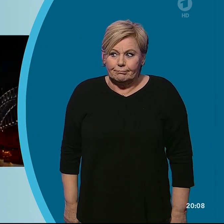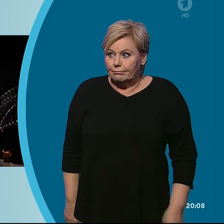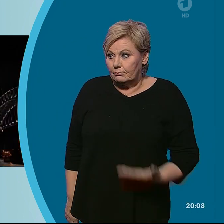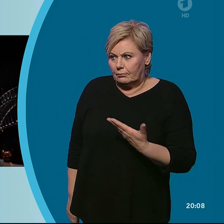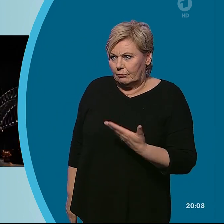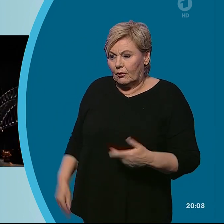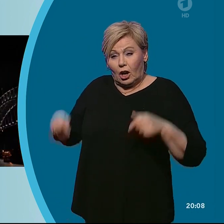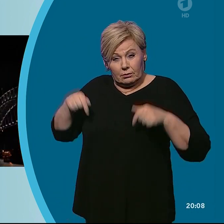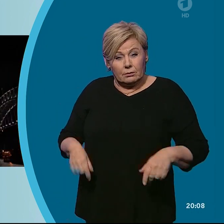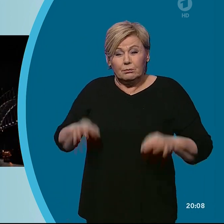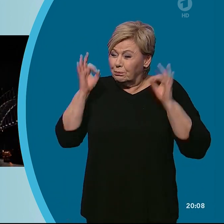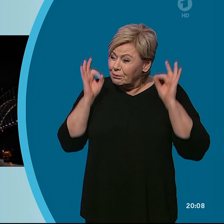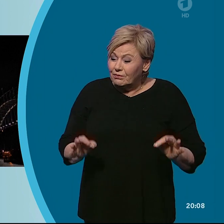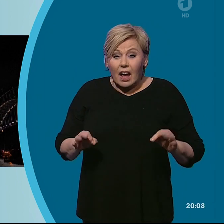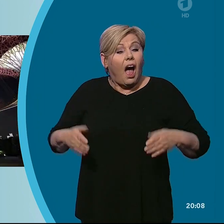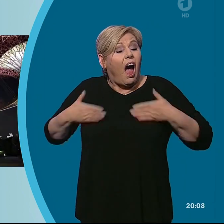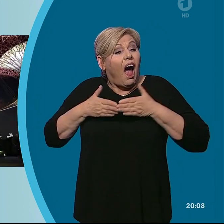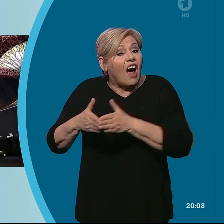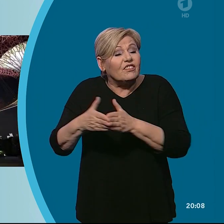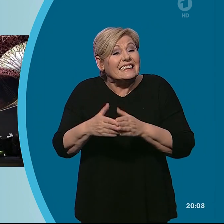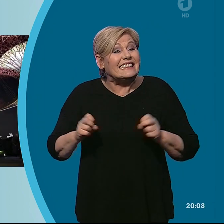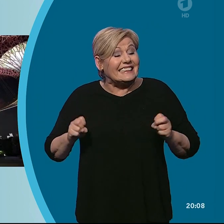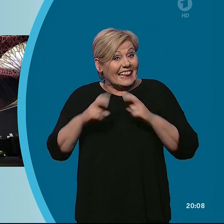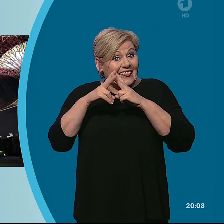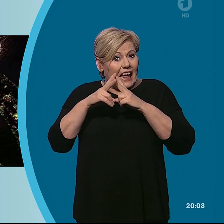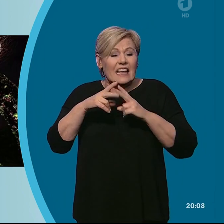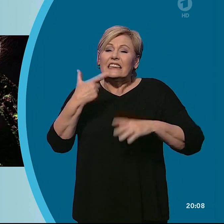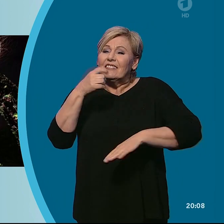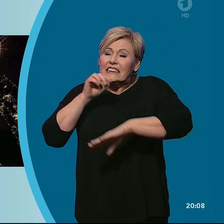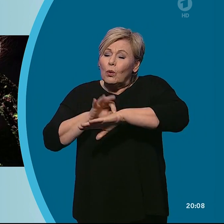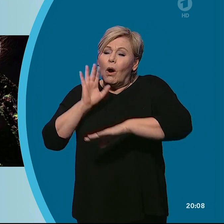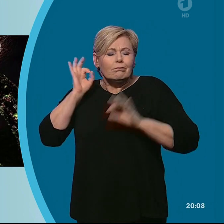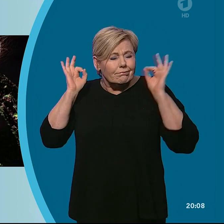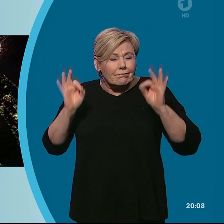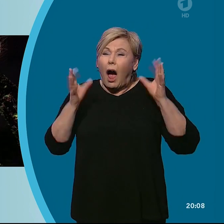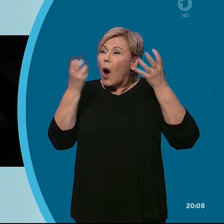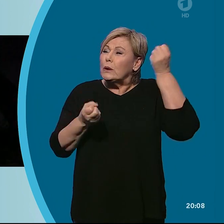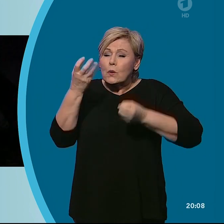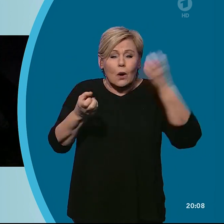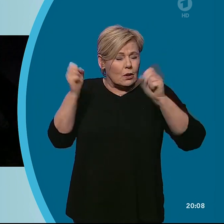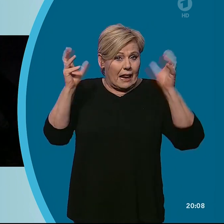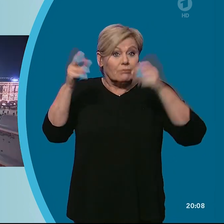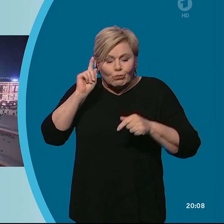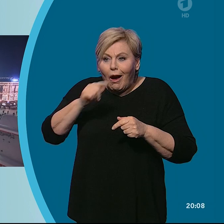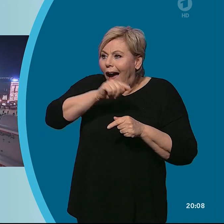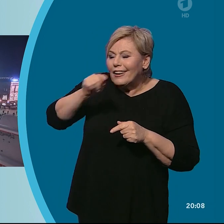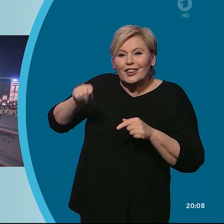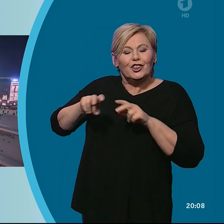.30 Uhr Ortszeit gingen im Hafen von Sydney heute die Lichter aus. Es folgten viele weitere Städte, die sich an der sogenannten Earth Hour beteiligten.